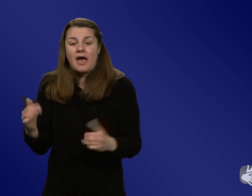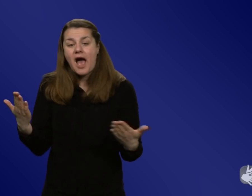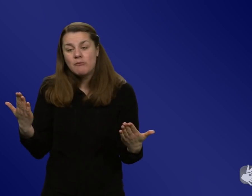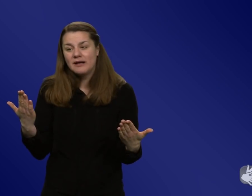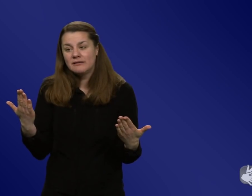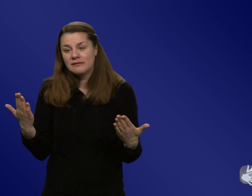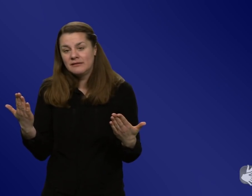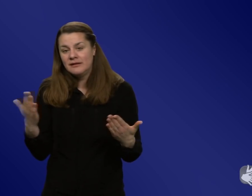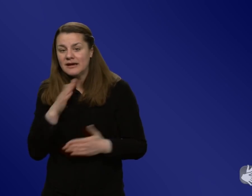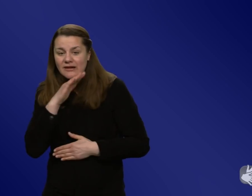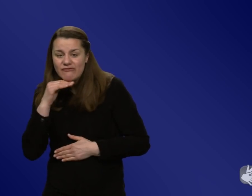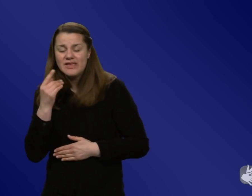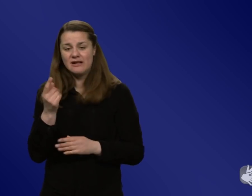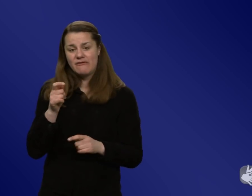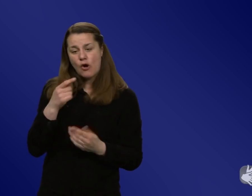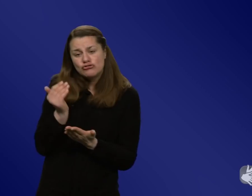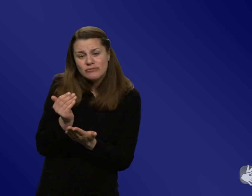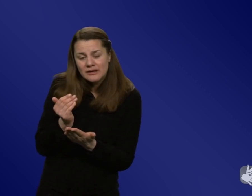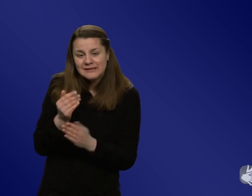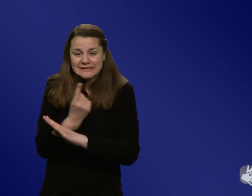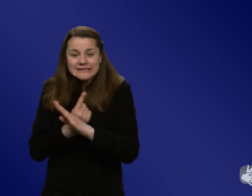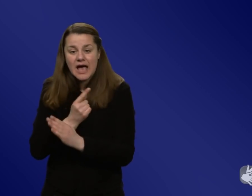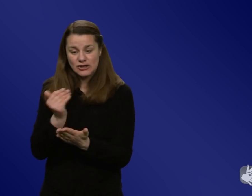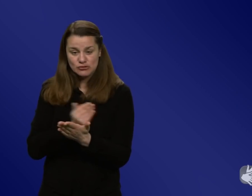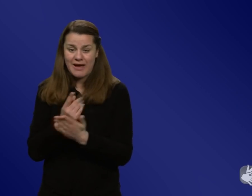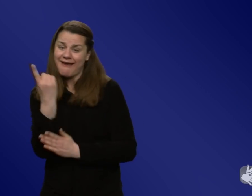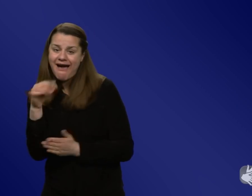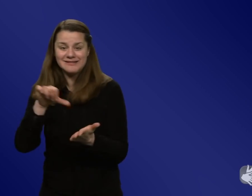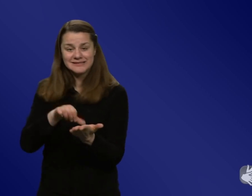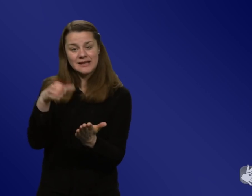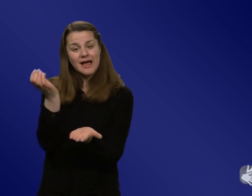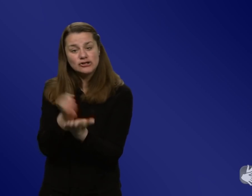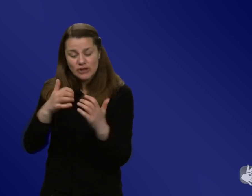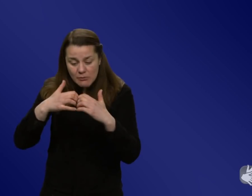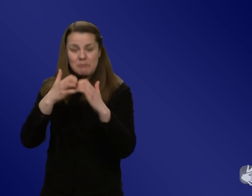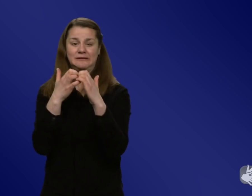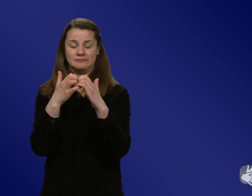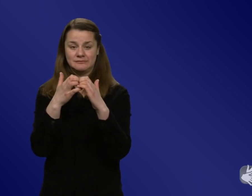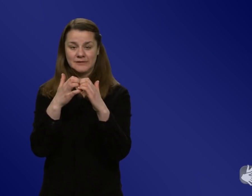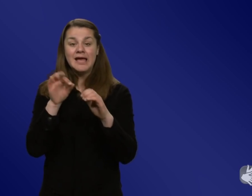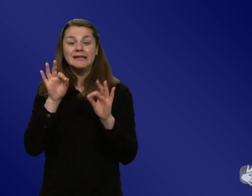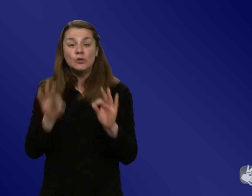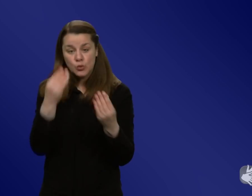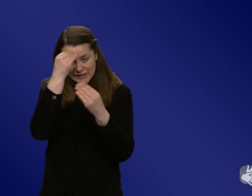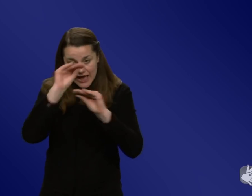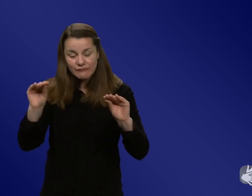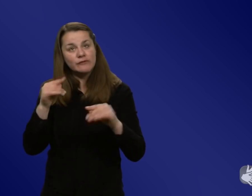Ressourcen sparen, wenn man da eine zentrale Stelle hätte, die sehr gute Informationen entwickelt, die dann